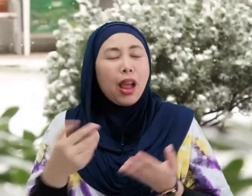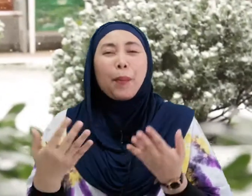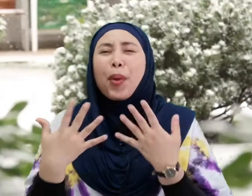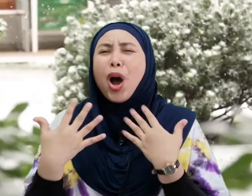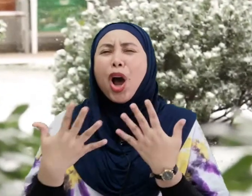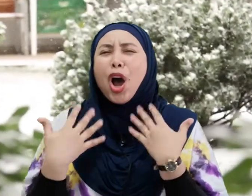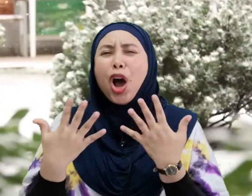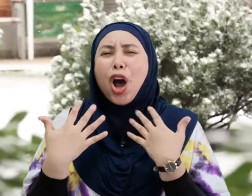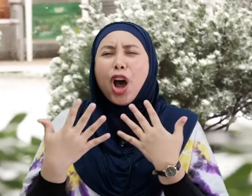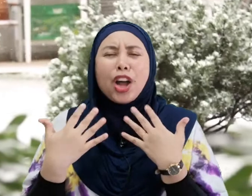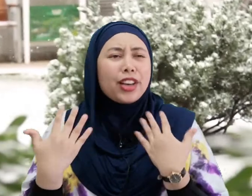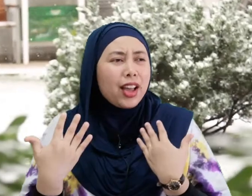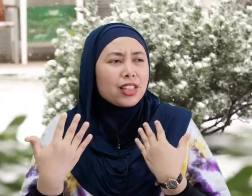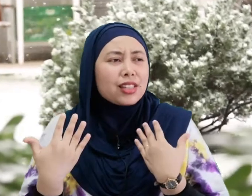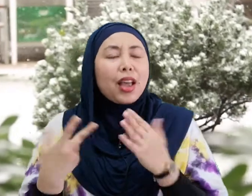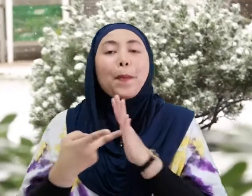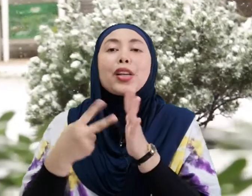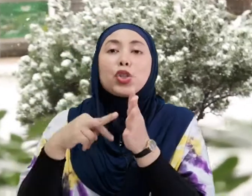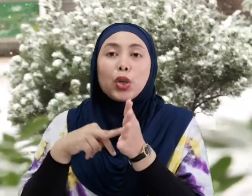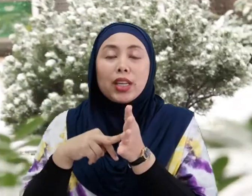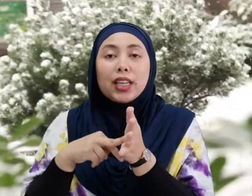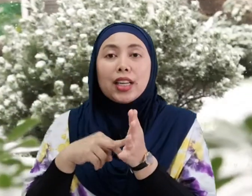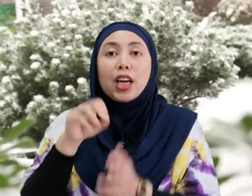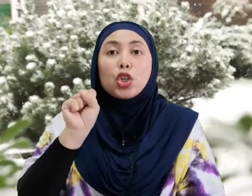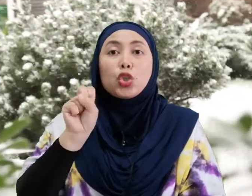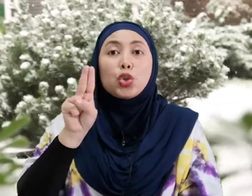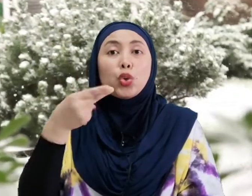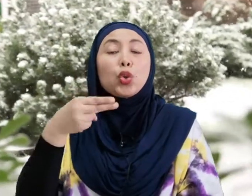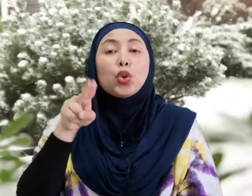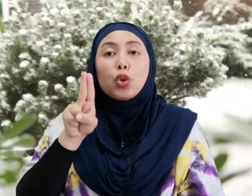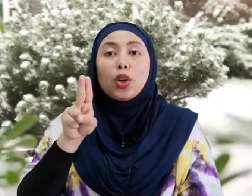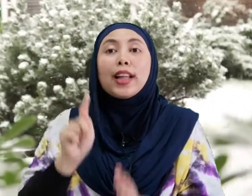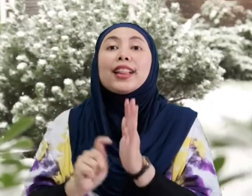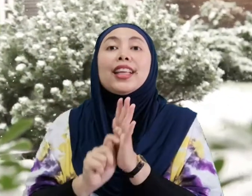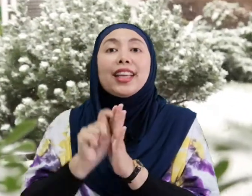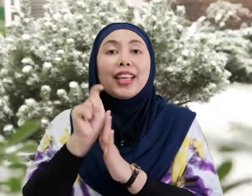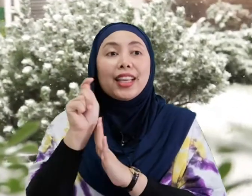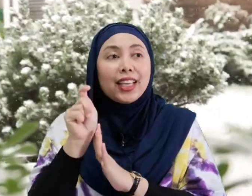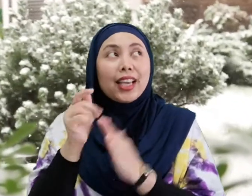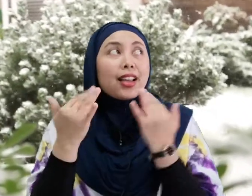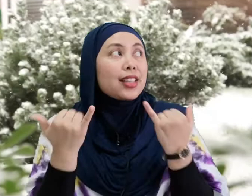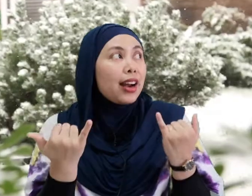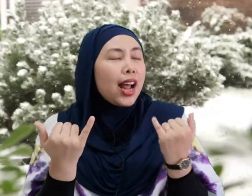Anas Maksud Dia Suhu Tinggi Sekarang